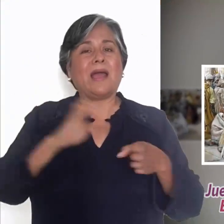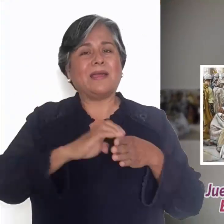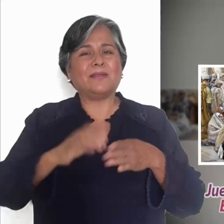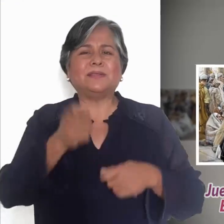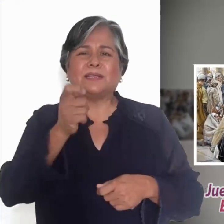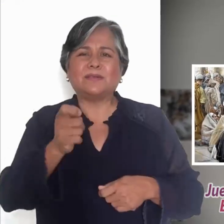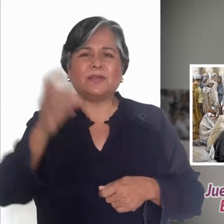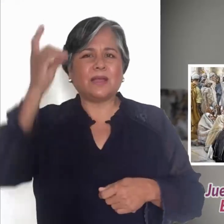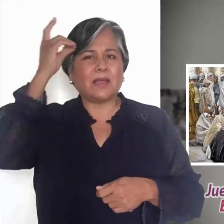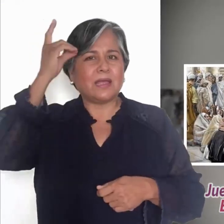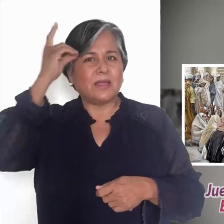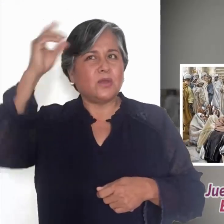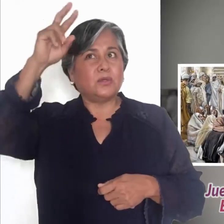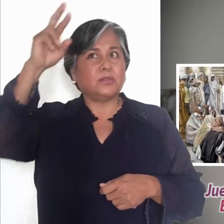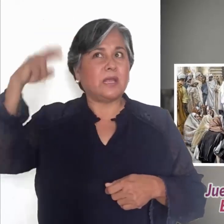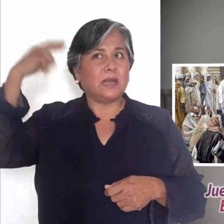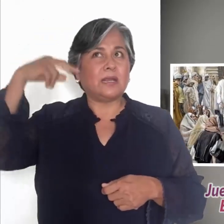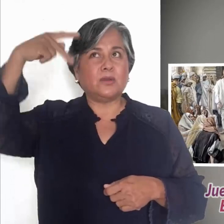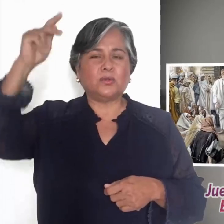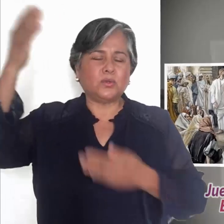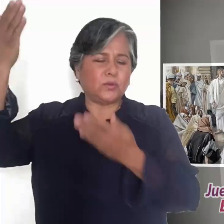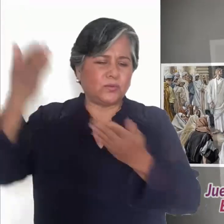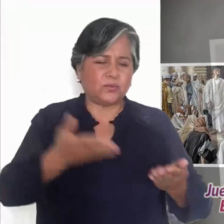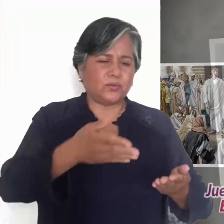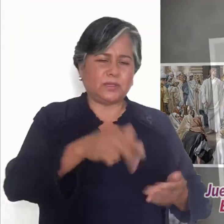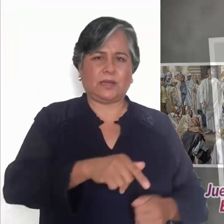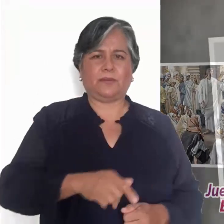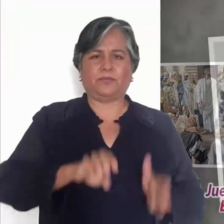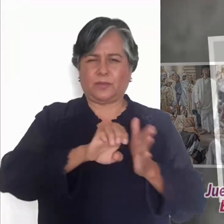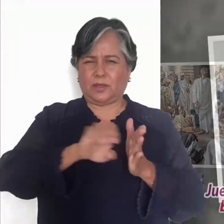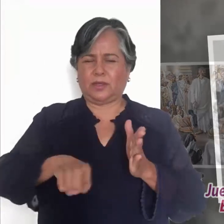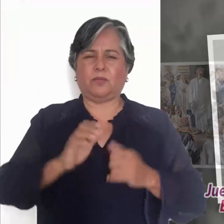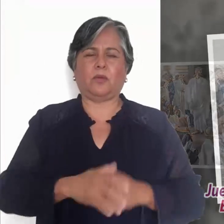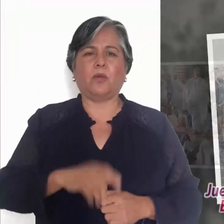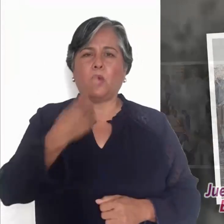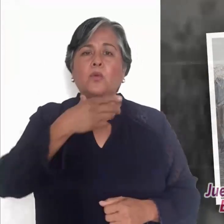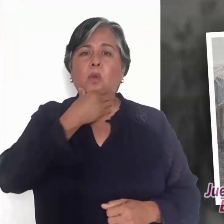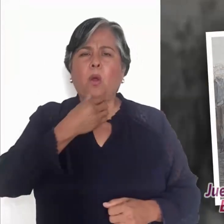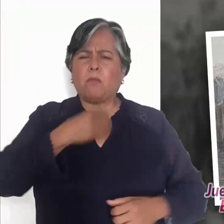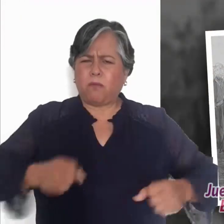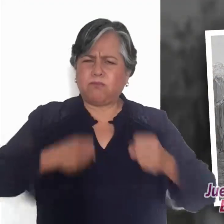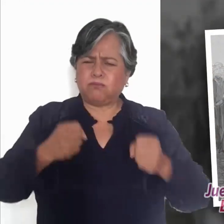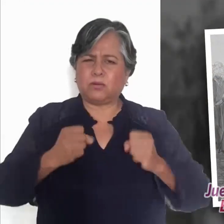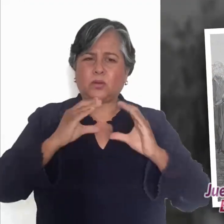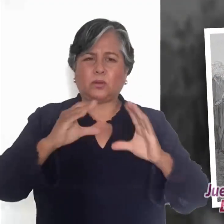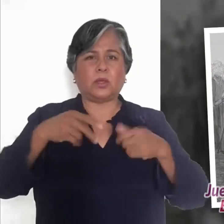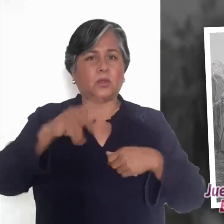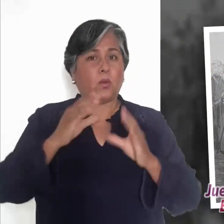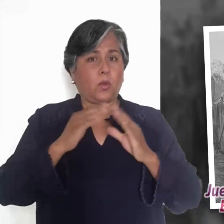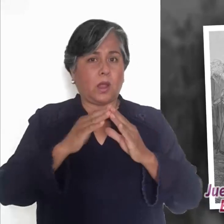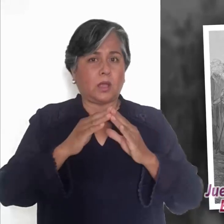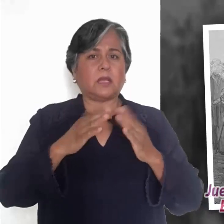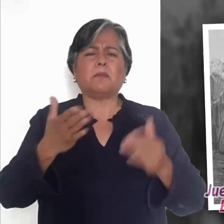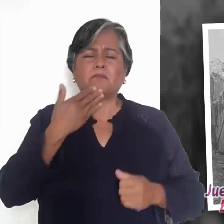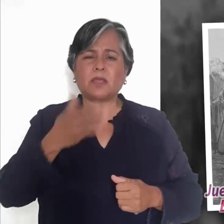su palacio, sus bienes están seguros. Pero si otro más fuerte lo asalta y lo vence, entonces le